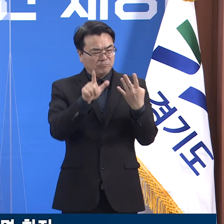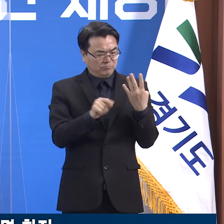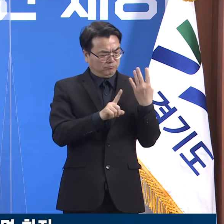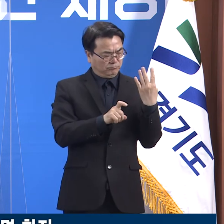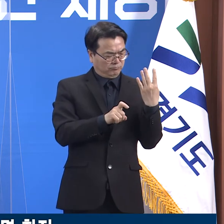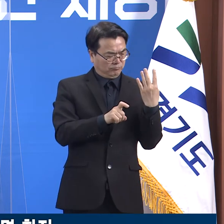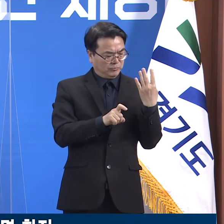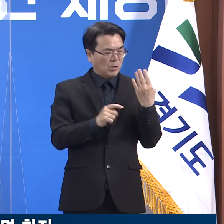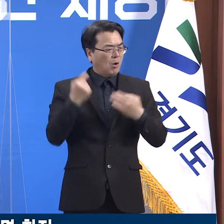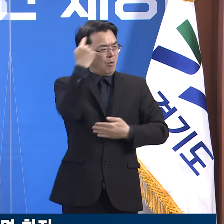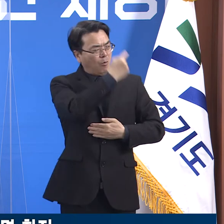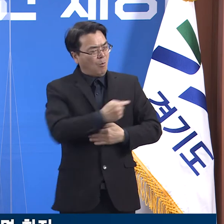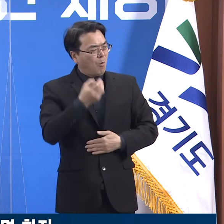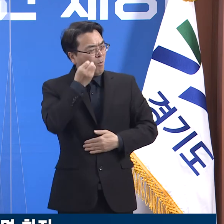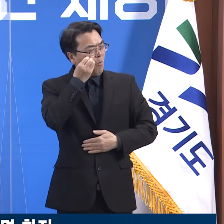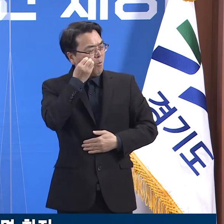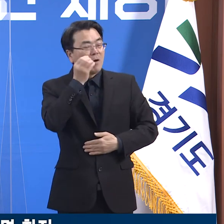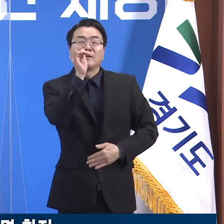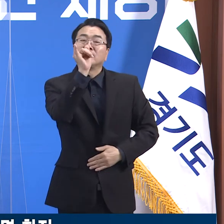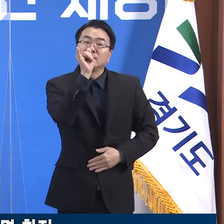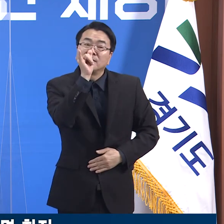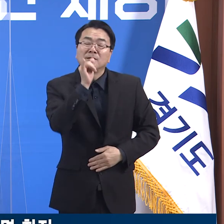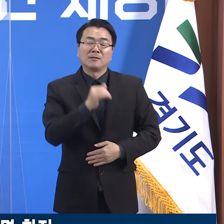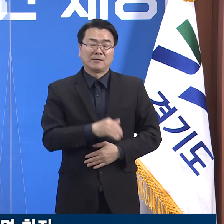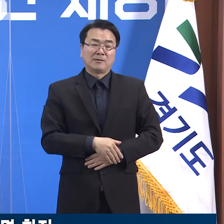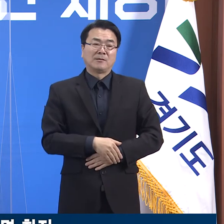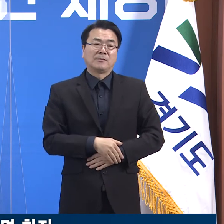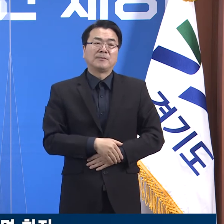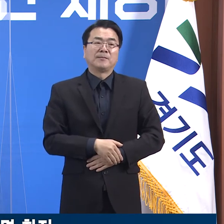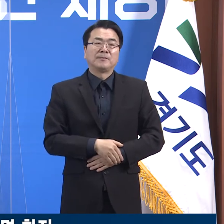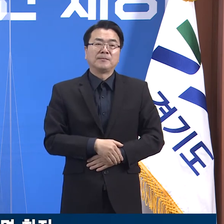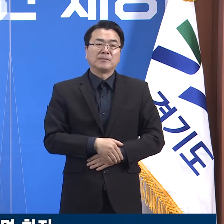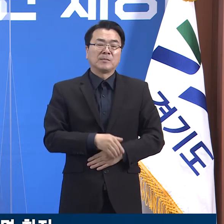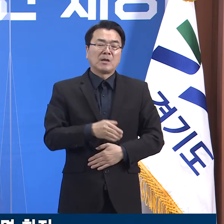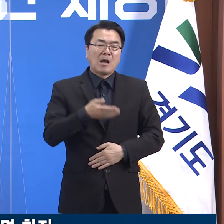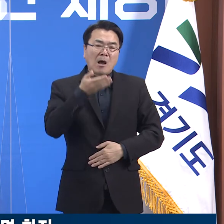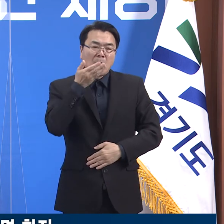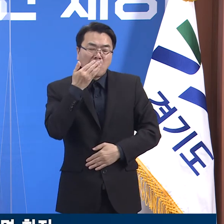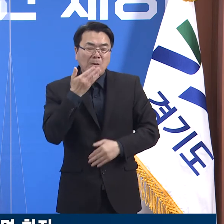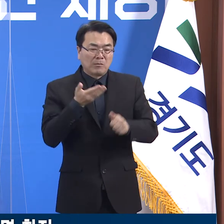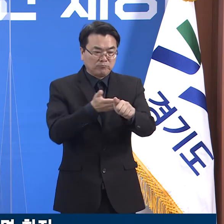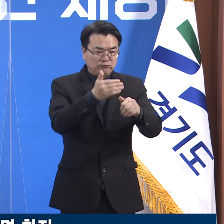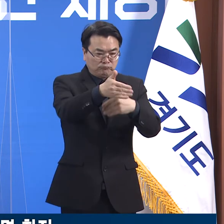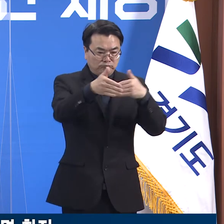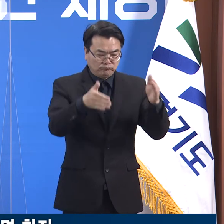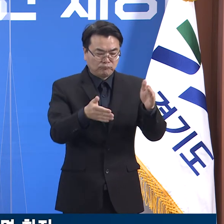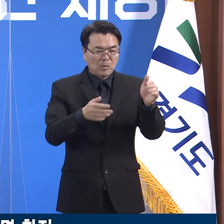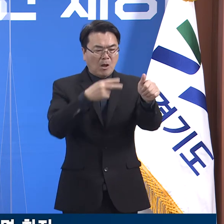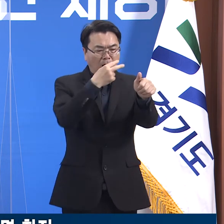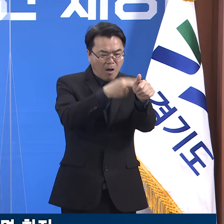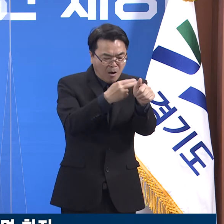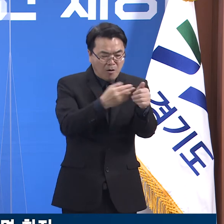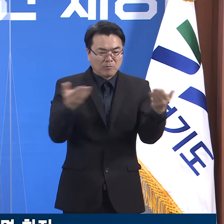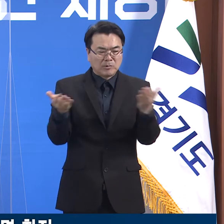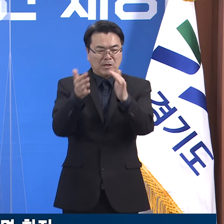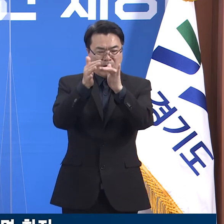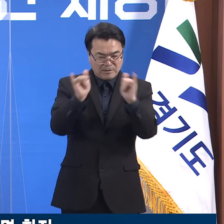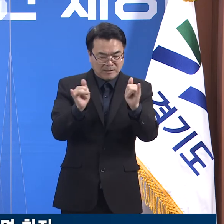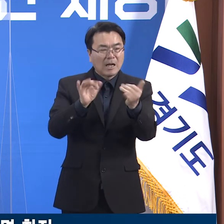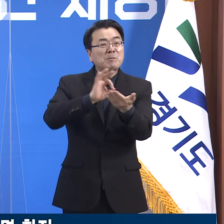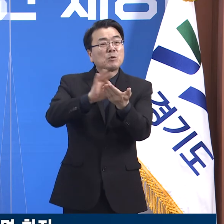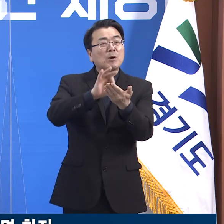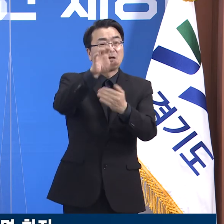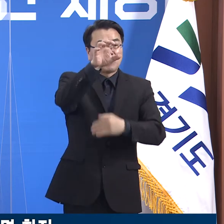증상이 있었던 것으로 확인되었습니다. 급식실은 교사, 행정 직원 등이 이용하는 장소였고